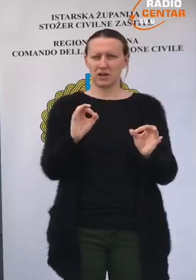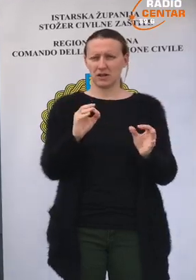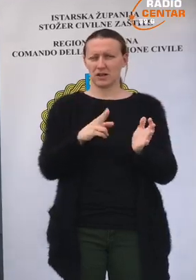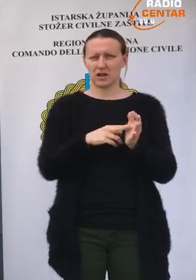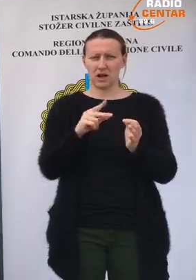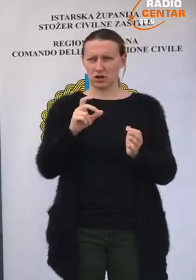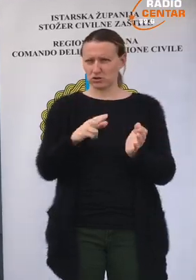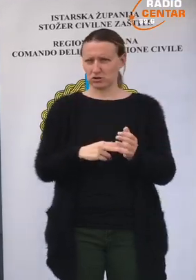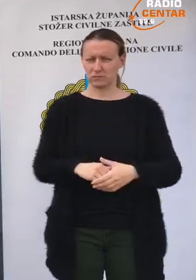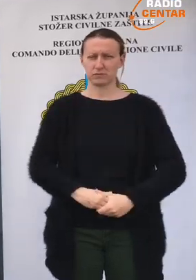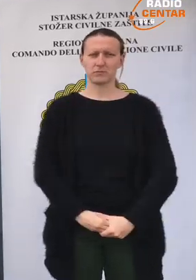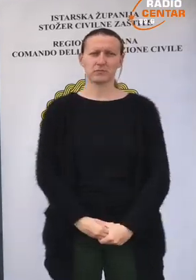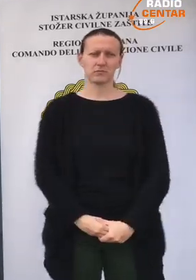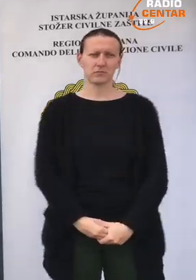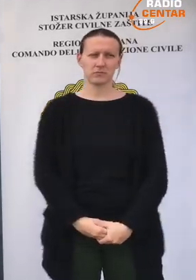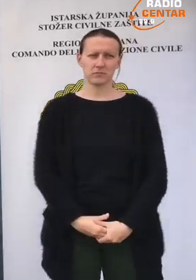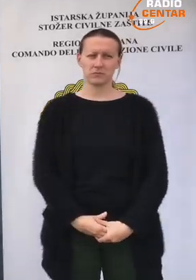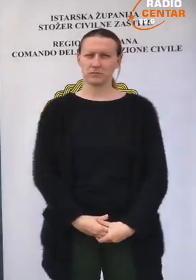Hvala.